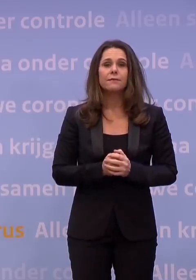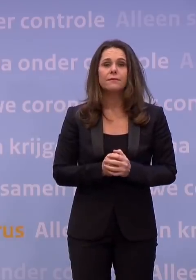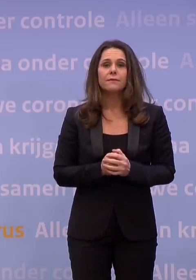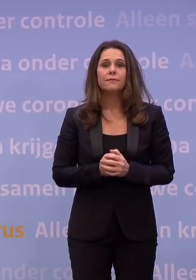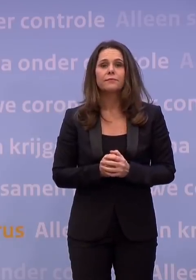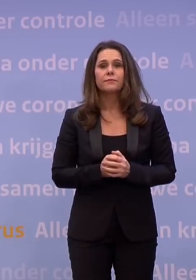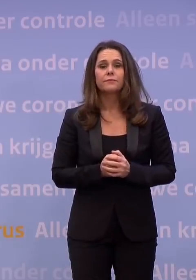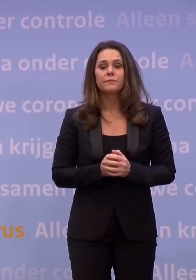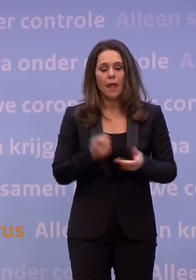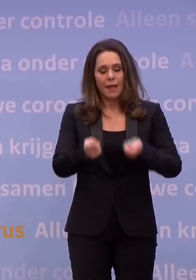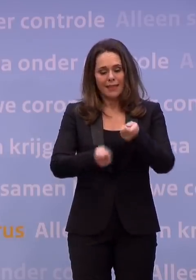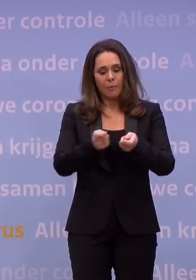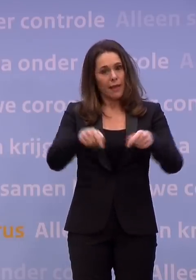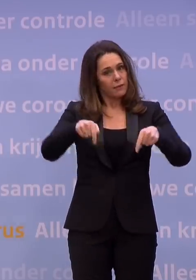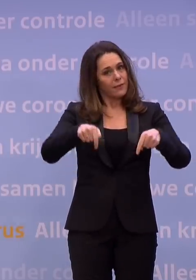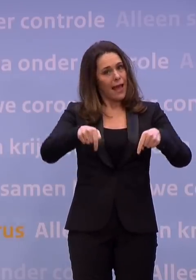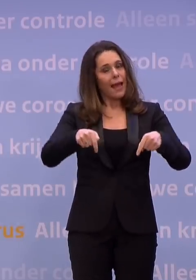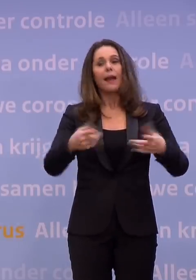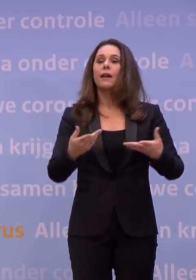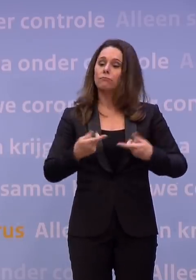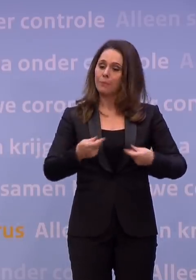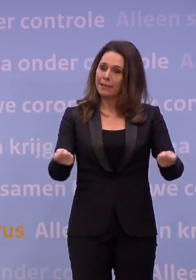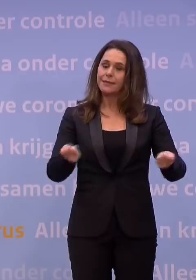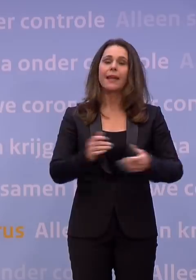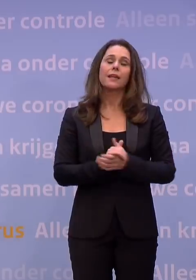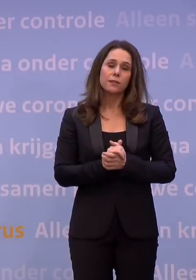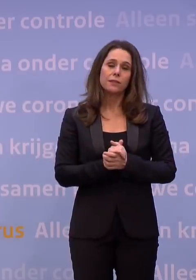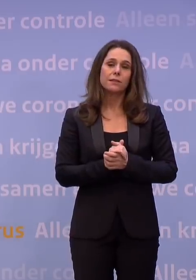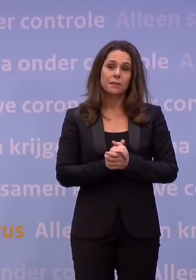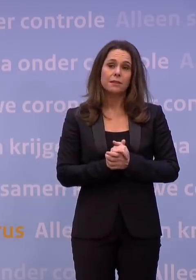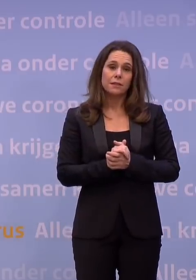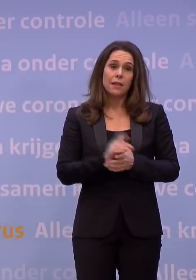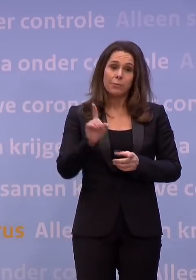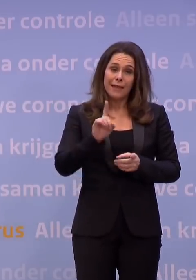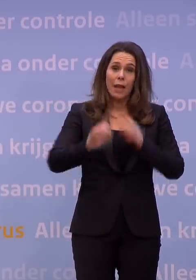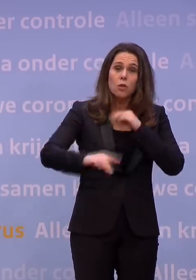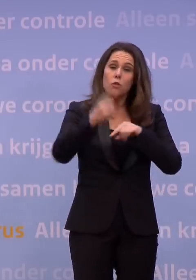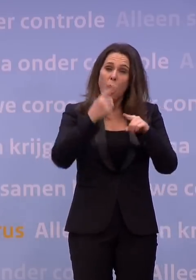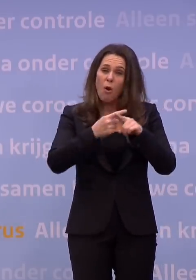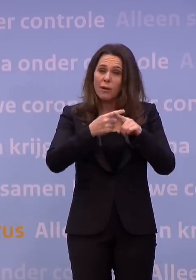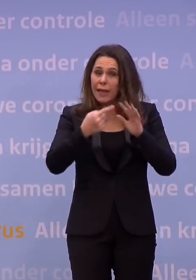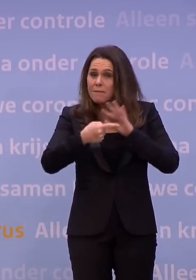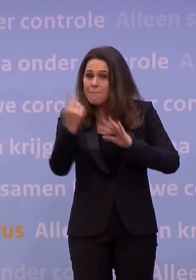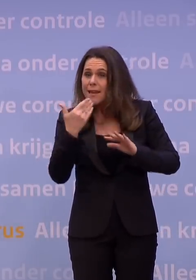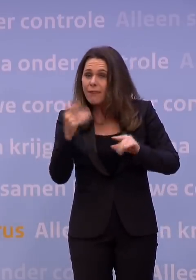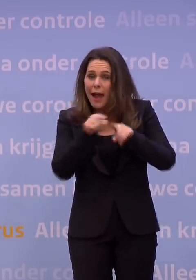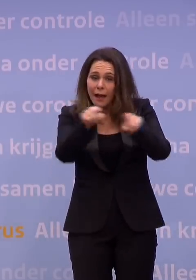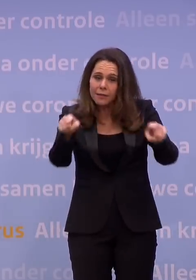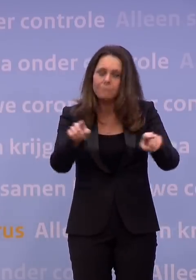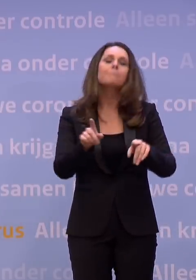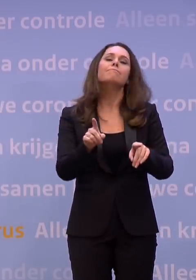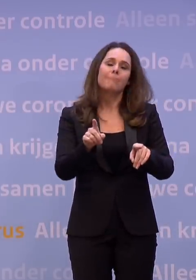Wat het kabinet vandaag presenteert, gaat zonder meer nog één keer weer heel veel van mensen vragen, maar het gaat ons dus ook veel opleveren.